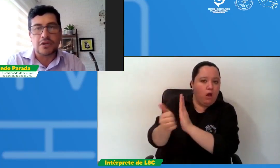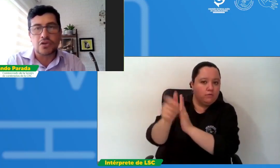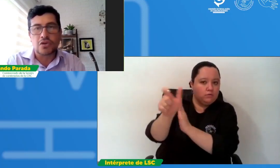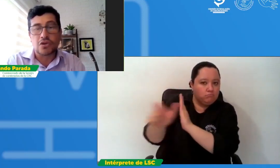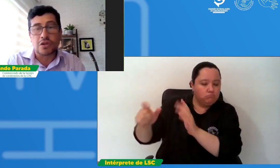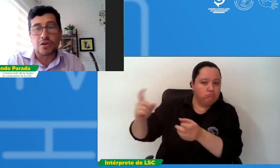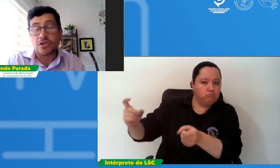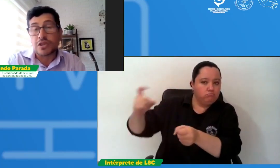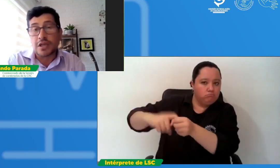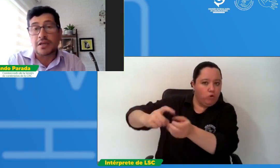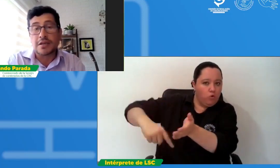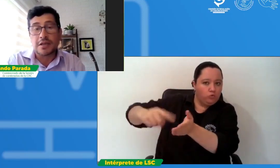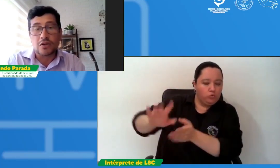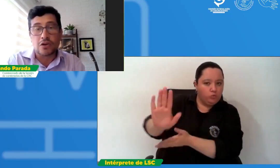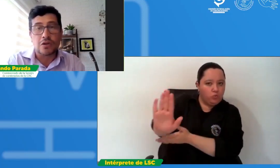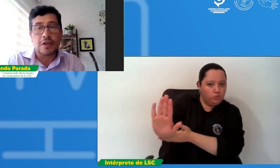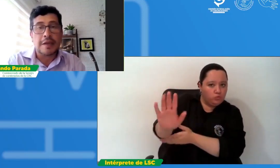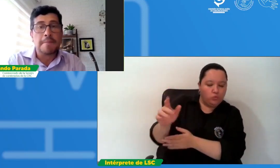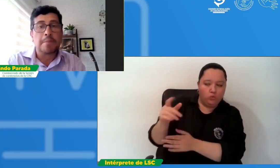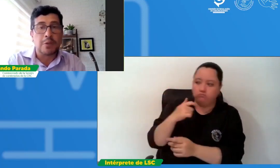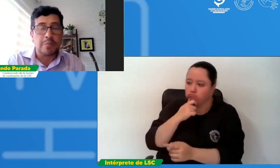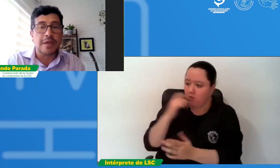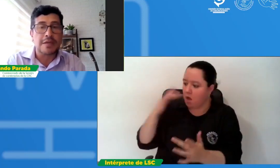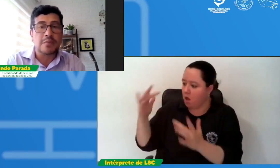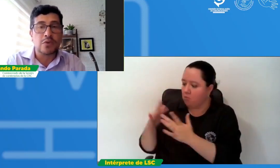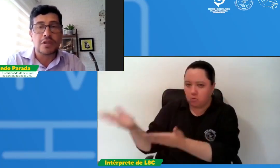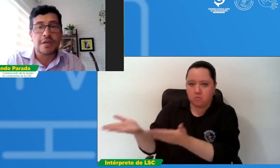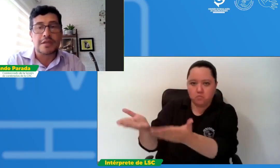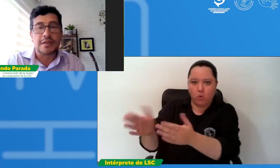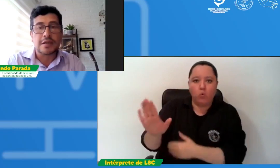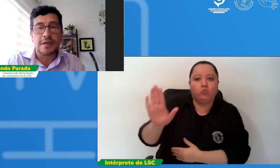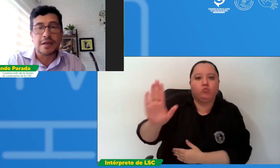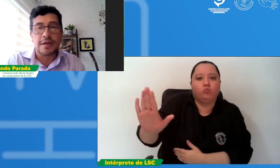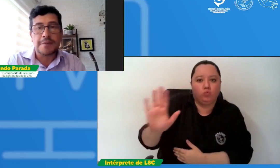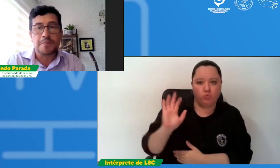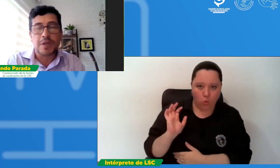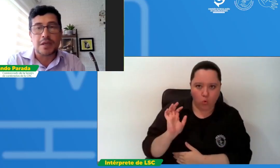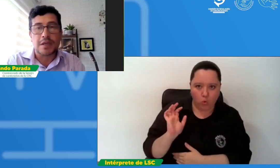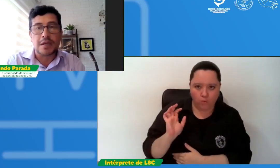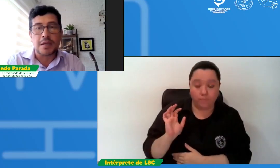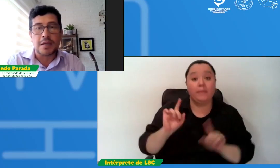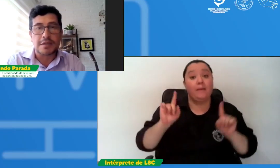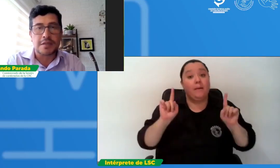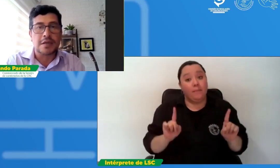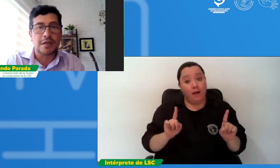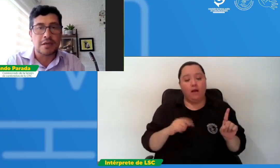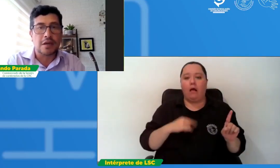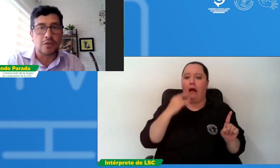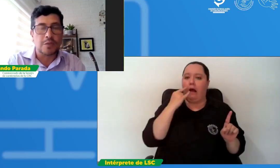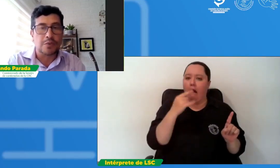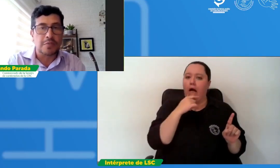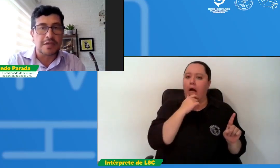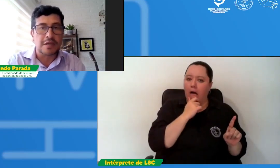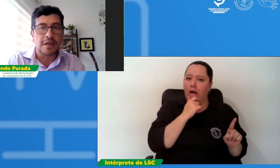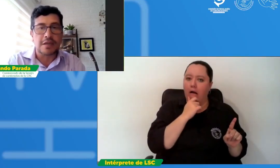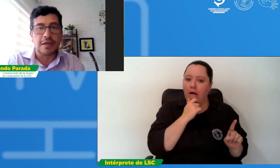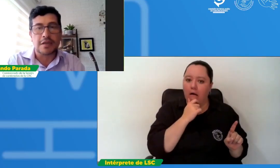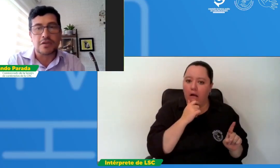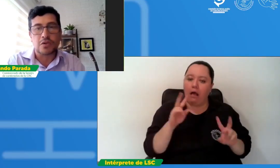ellos consideran idóneo pero me parece muy interesante que exista un tipo de mesa técnica sobre